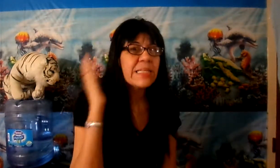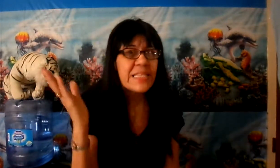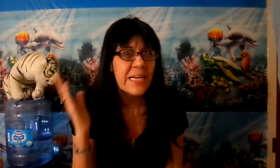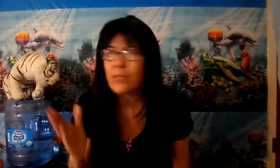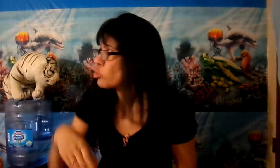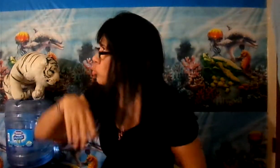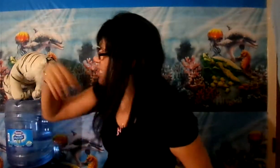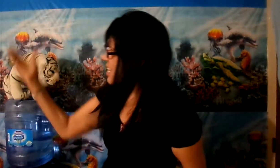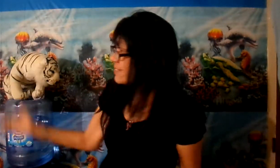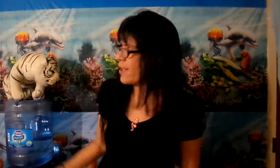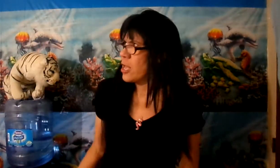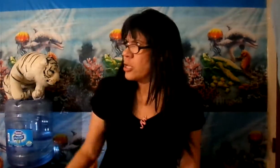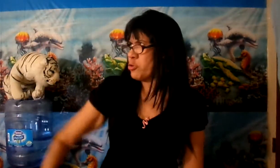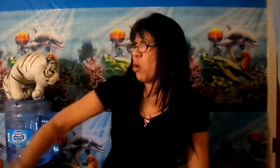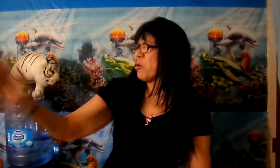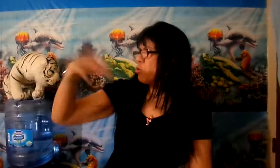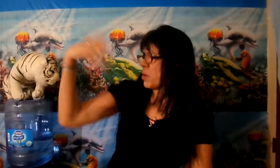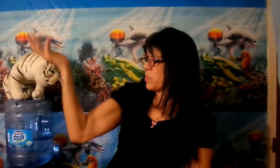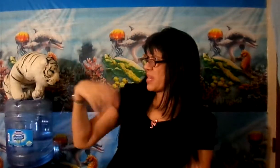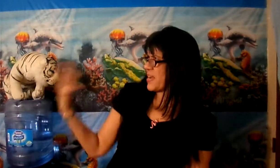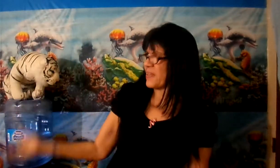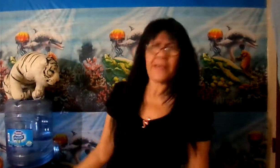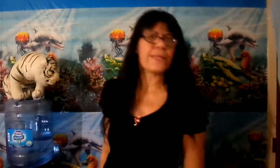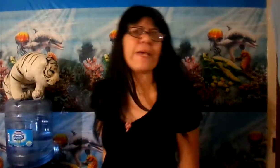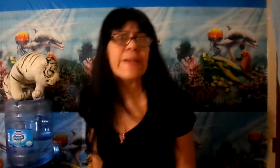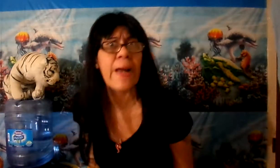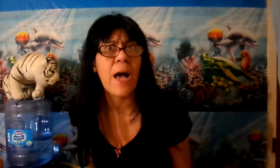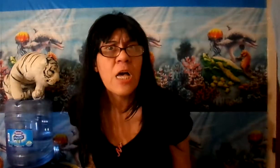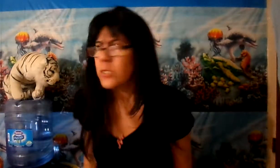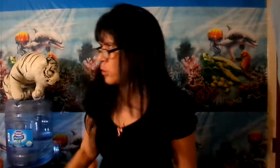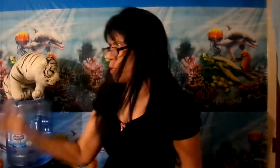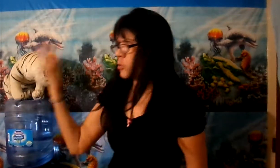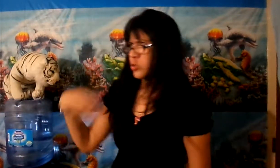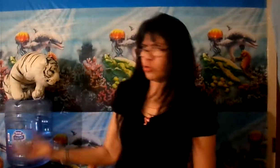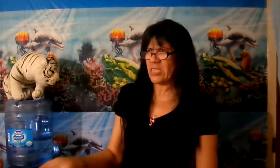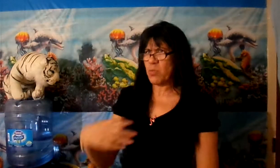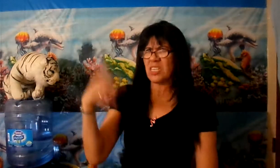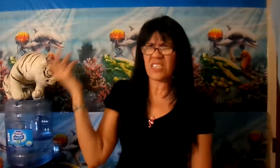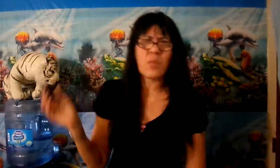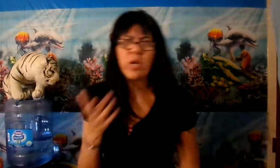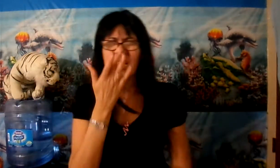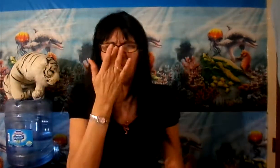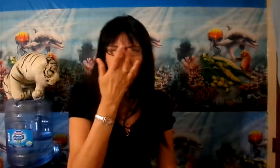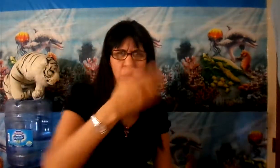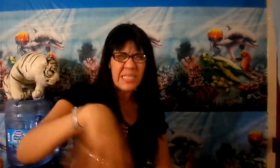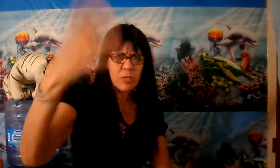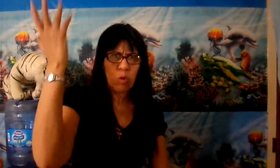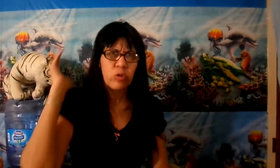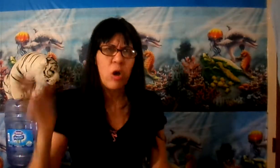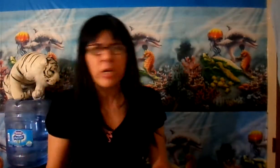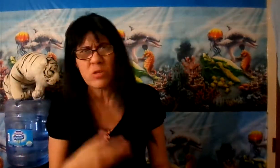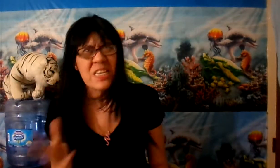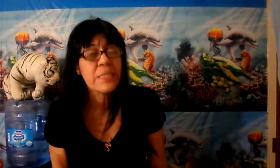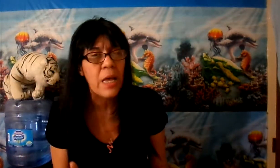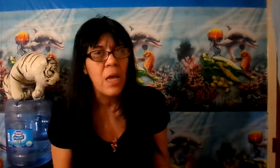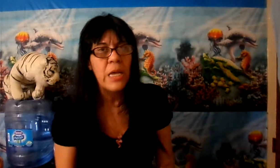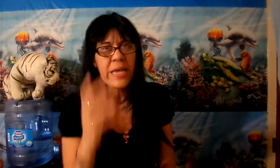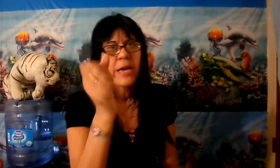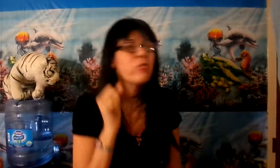dicen a Dios, tú no existes, yo hago lo que a me da la gana aquí en la tierra. Sí, nosotros hacemos y deshacemos, ¿quién tengo que obedecer yo a un día que no existe? Y ahí tú